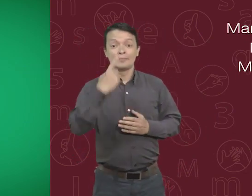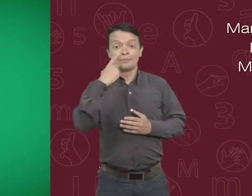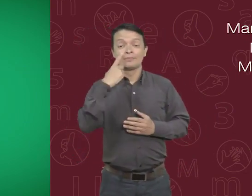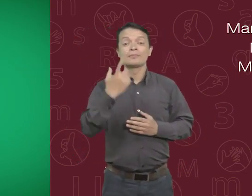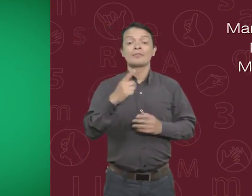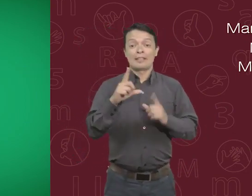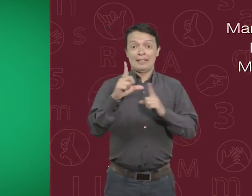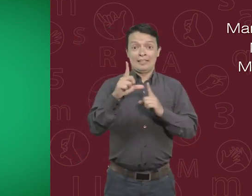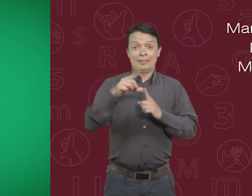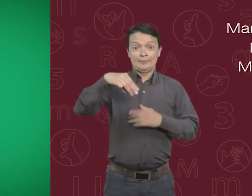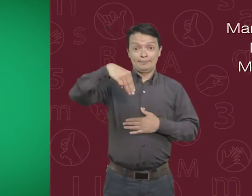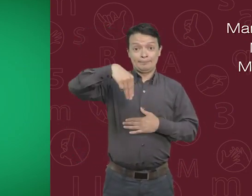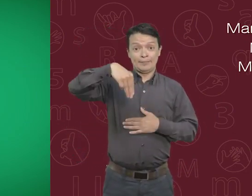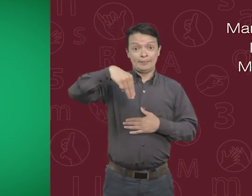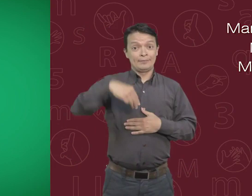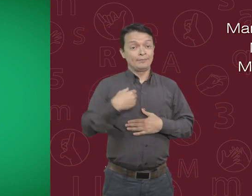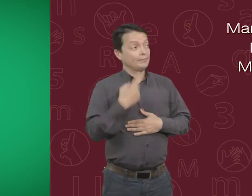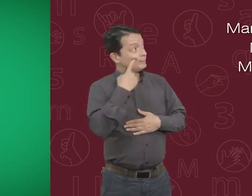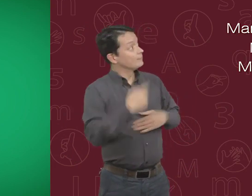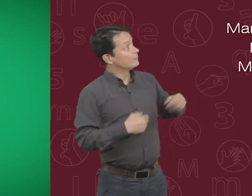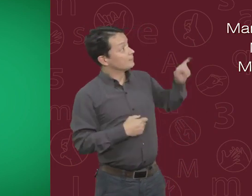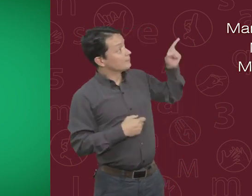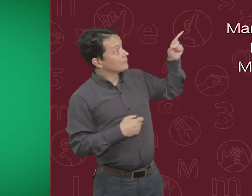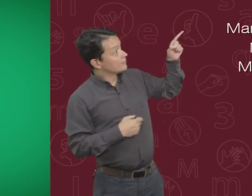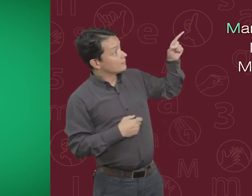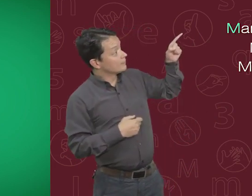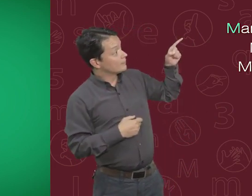Los tres apellidos empiezan con la letra M.